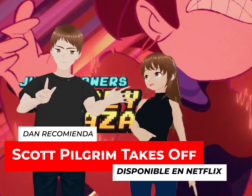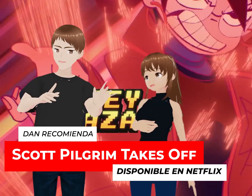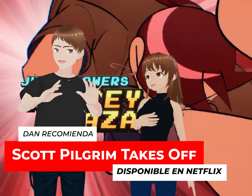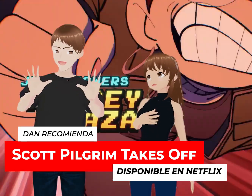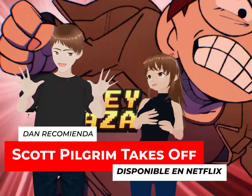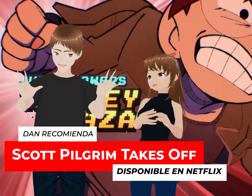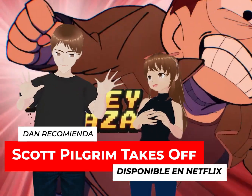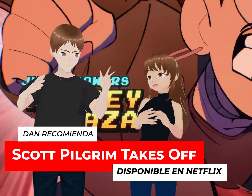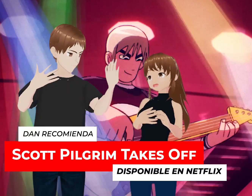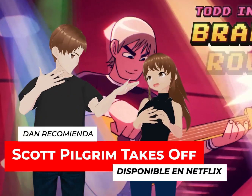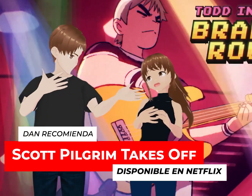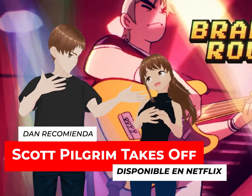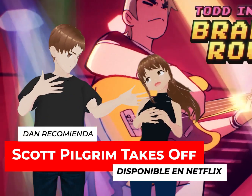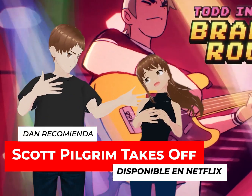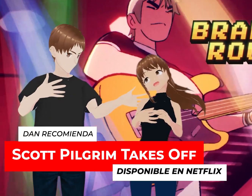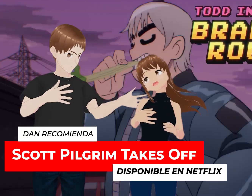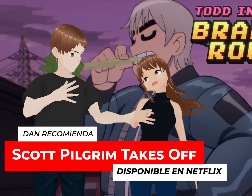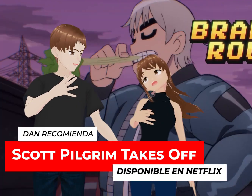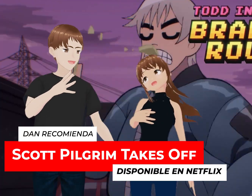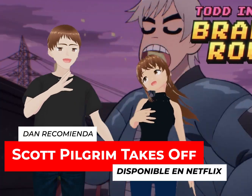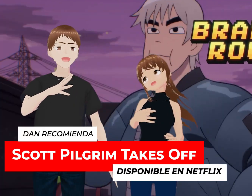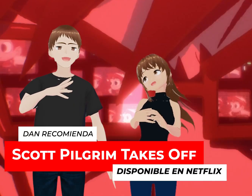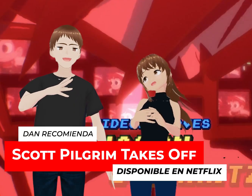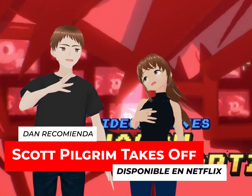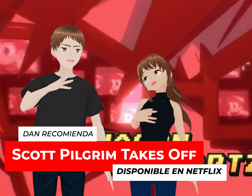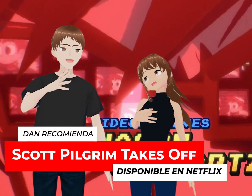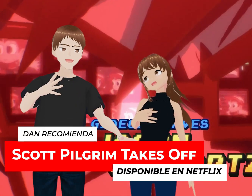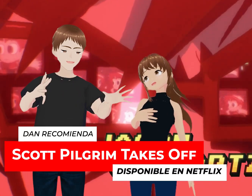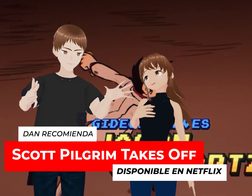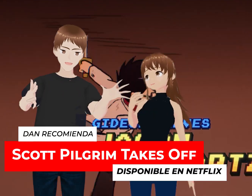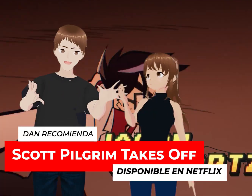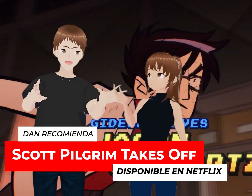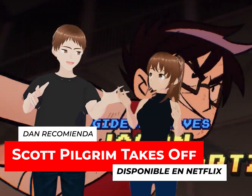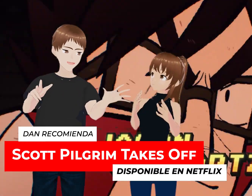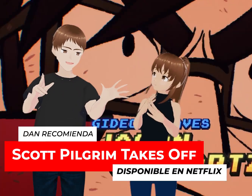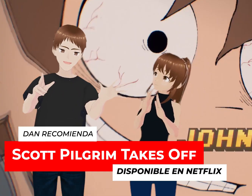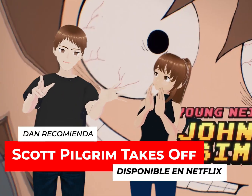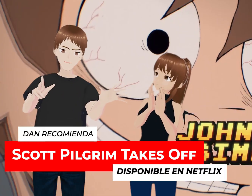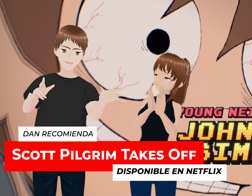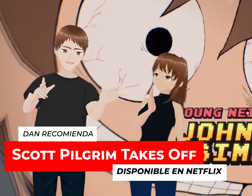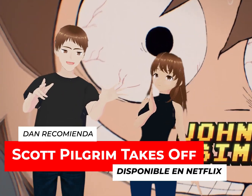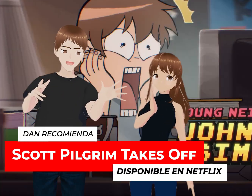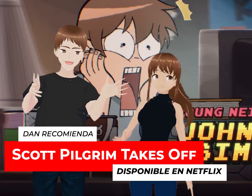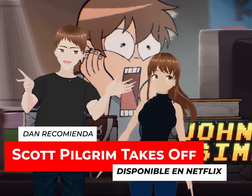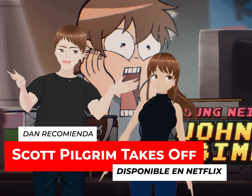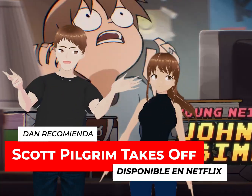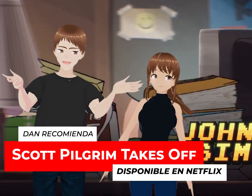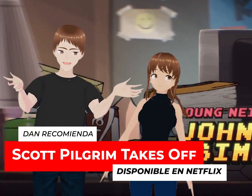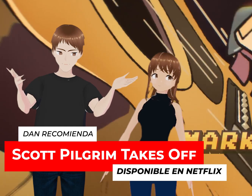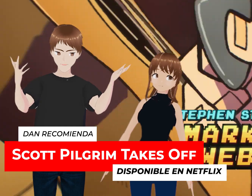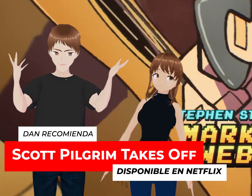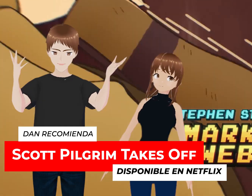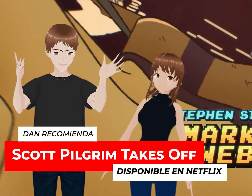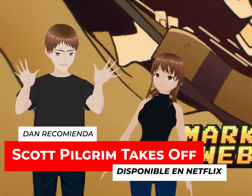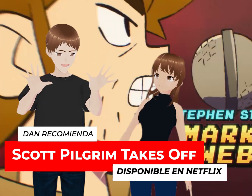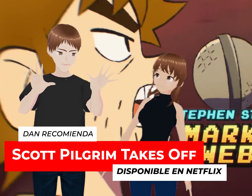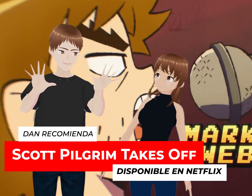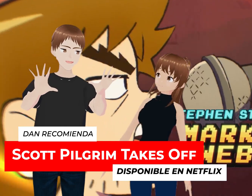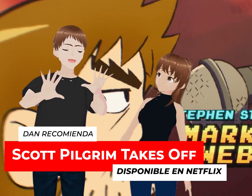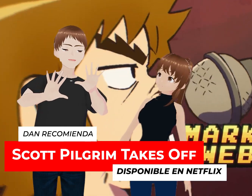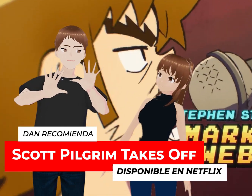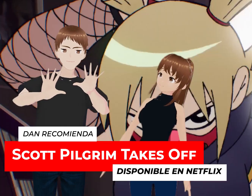Barbie, pero él no es Ken, pero ahí sale. Tienes un cast impresionante de varias personas que antes de que se hicieran famosos,